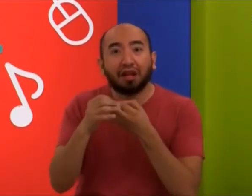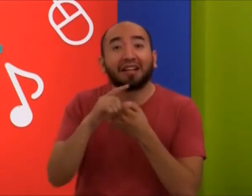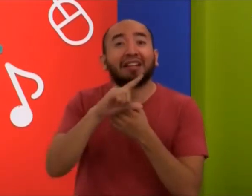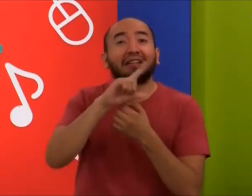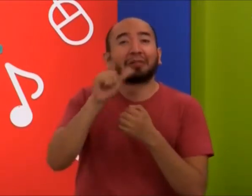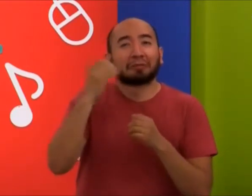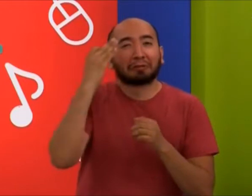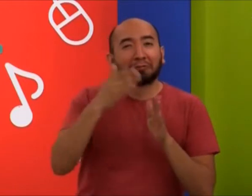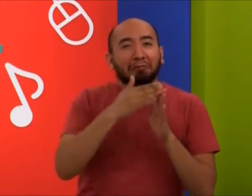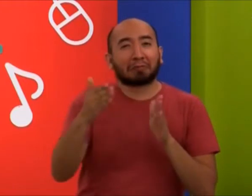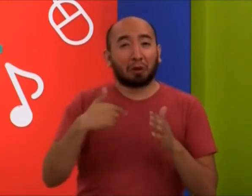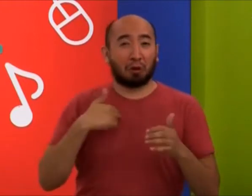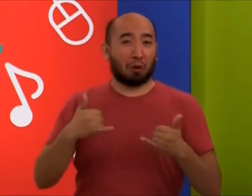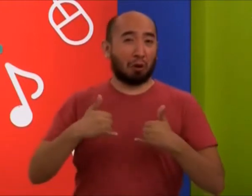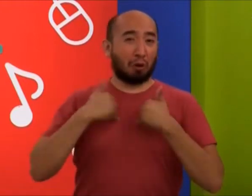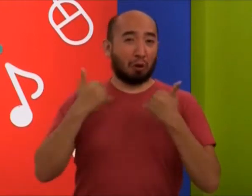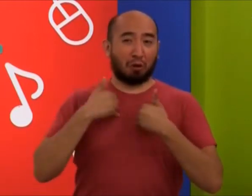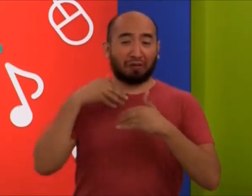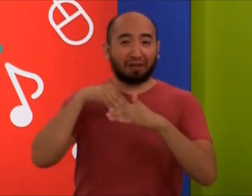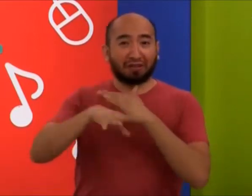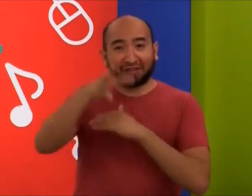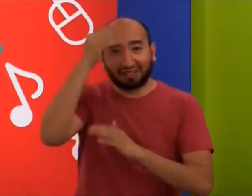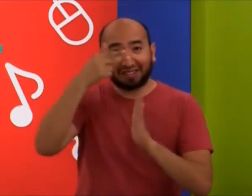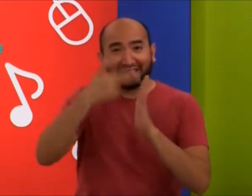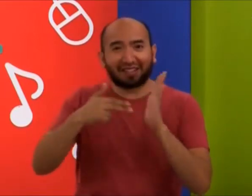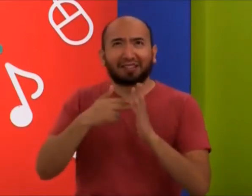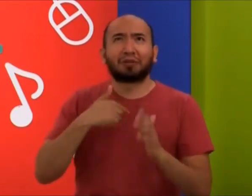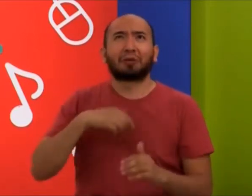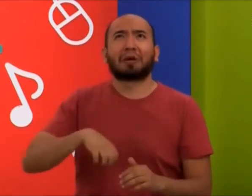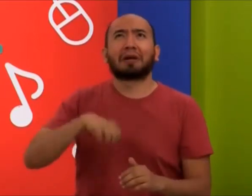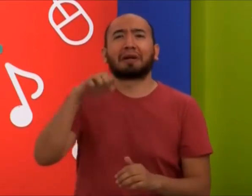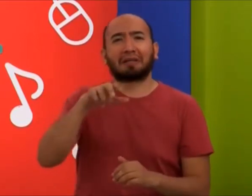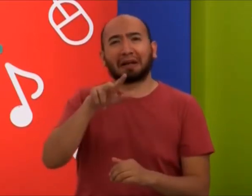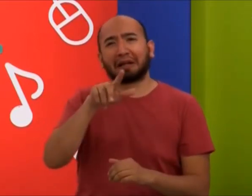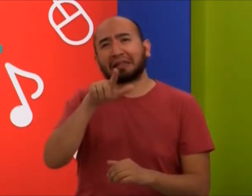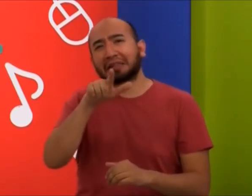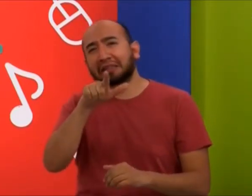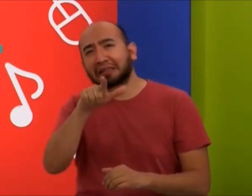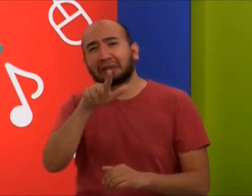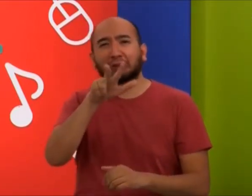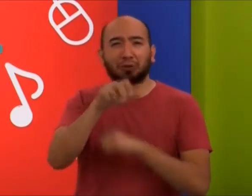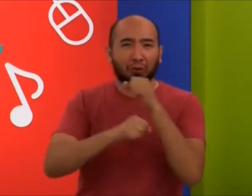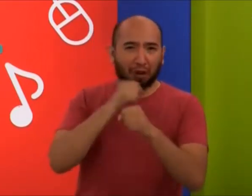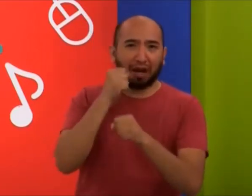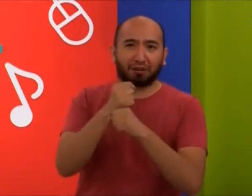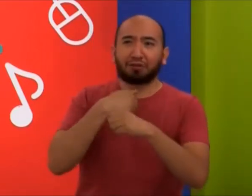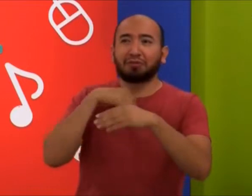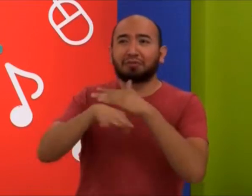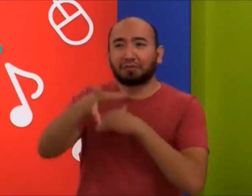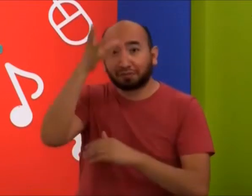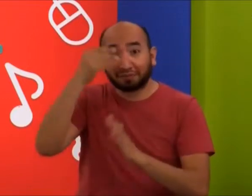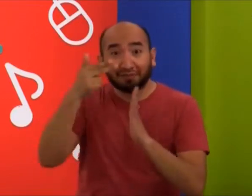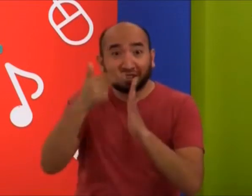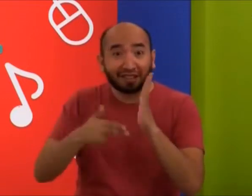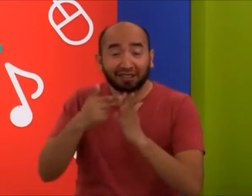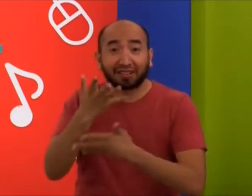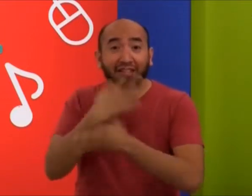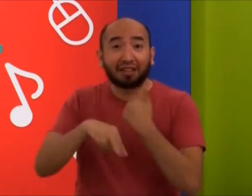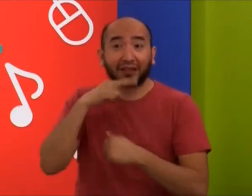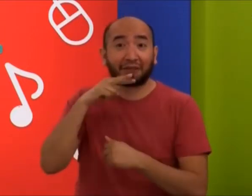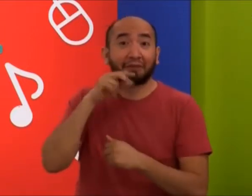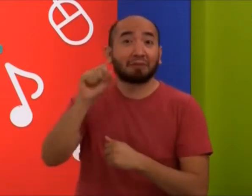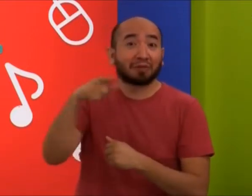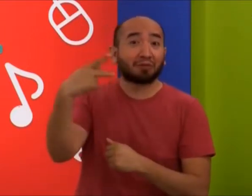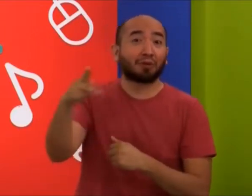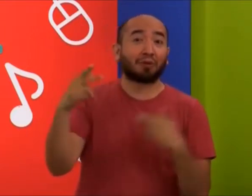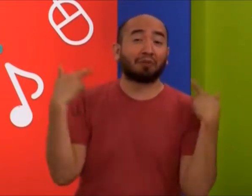muy bonito, era muy llamativo. Y yo, pues, estaba joven y entré a la edad de 17, 18 años, entré a